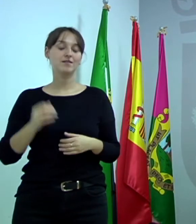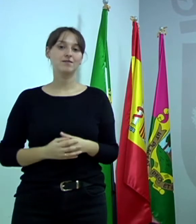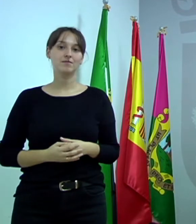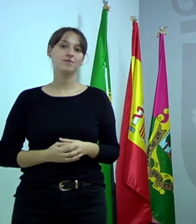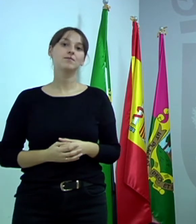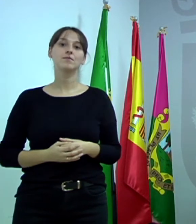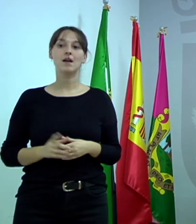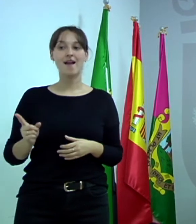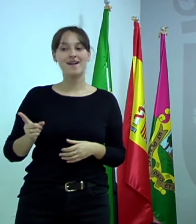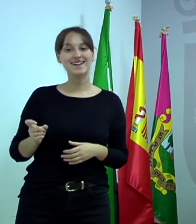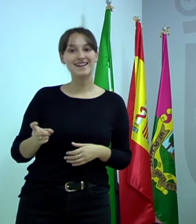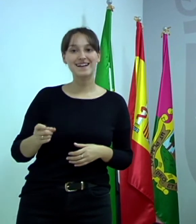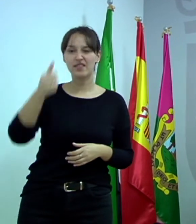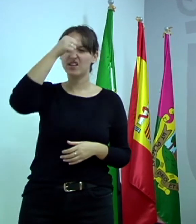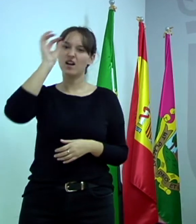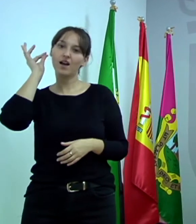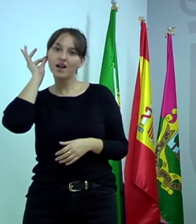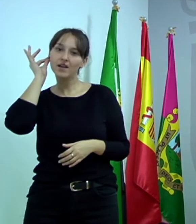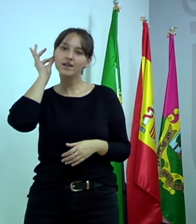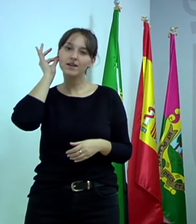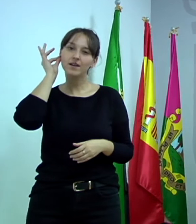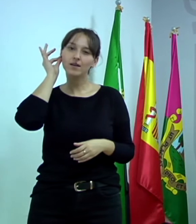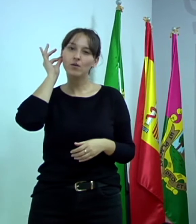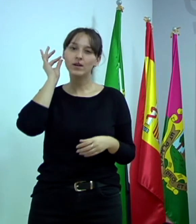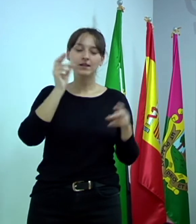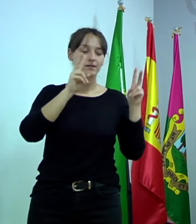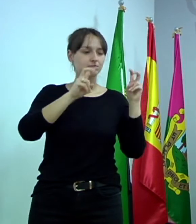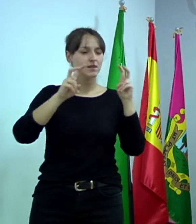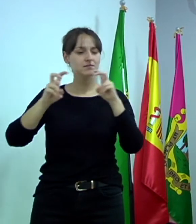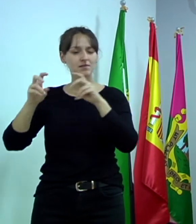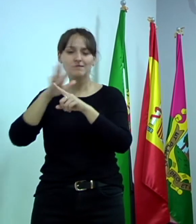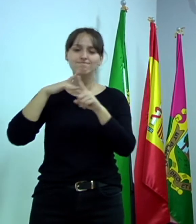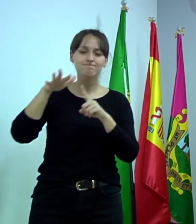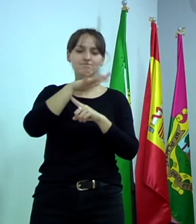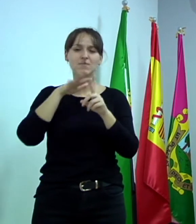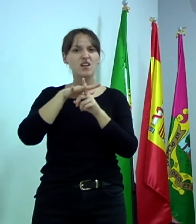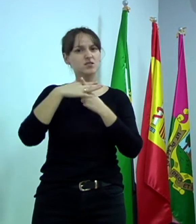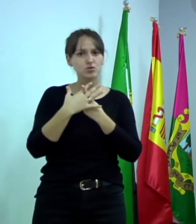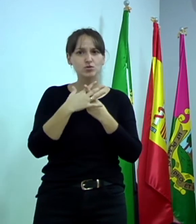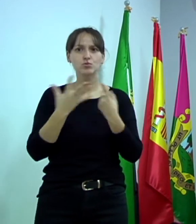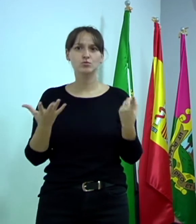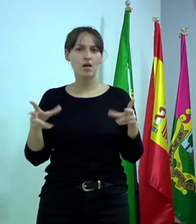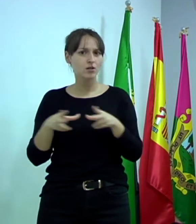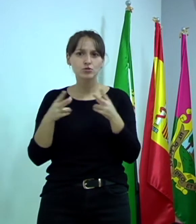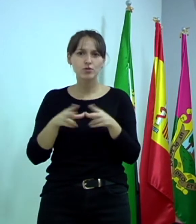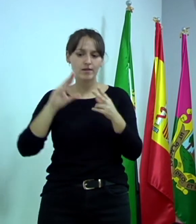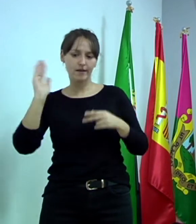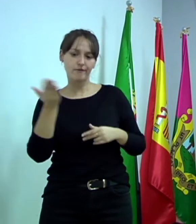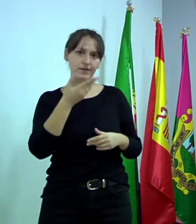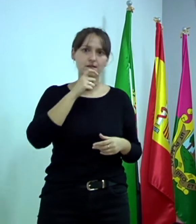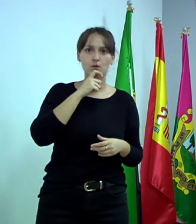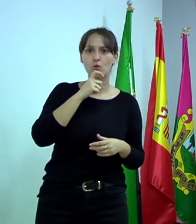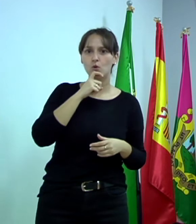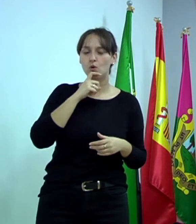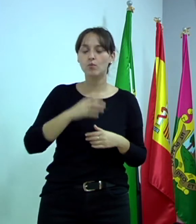género y factores culturales que intervienen, salud y nutrición femenina, necesidades de diferentes etapas de la vida. Ya sabéis que